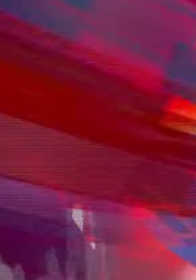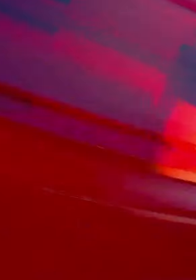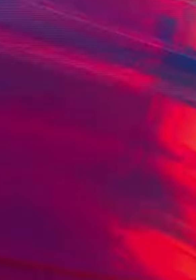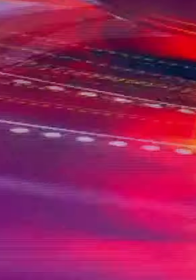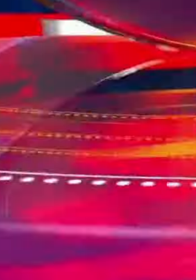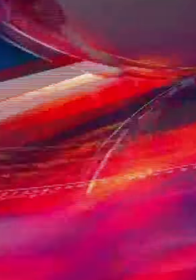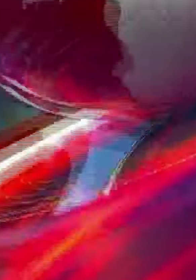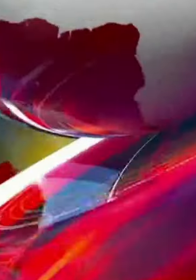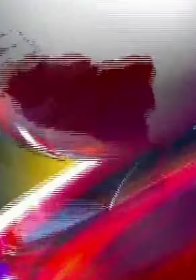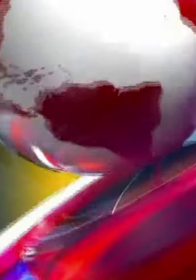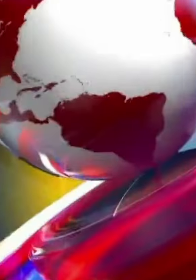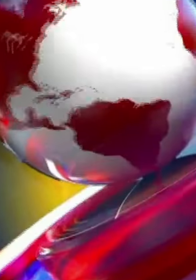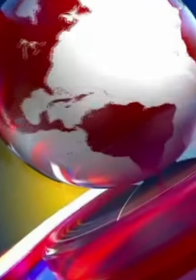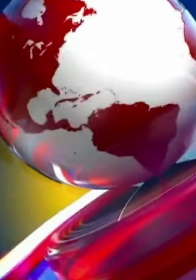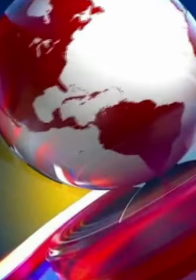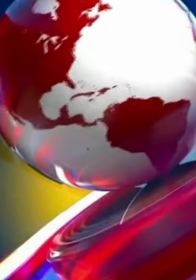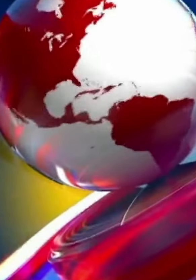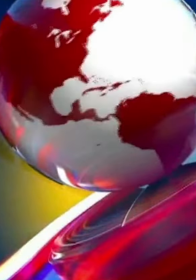موسیقی